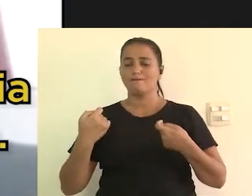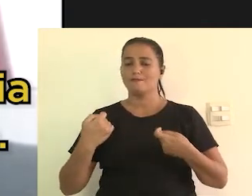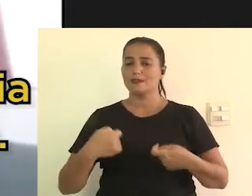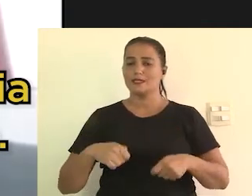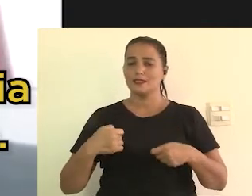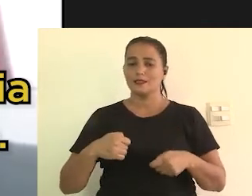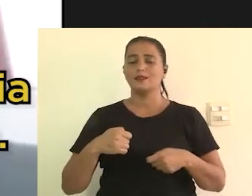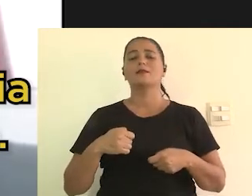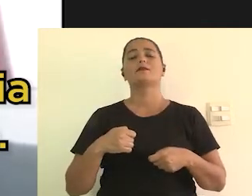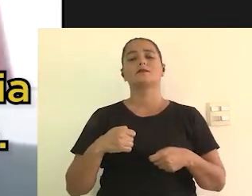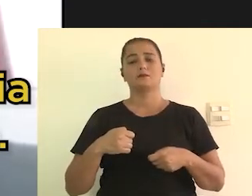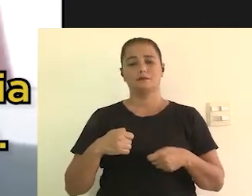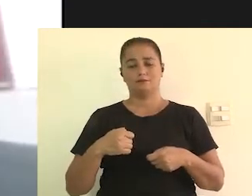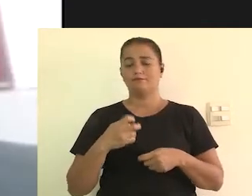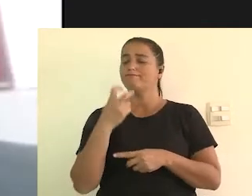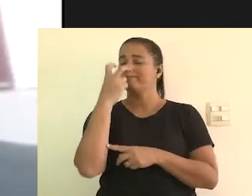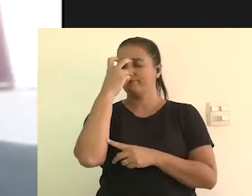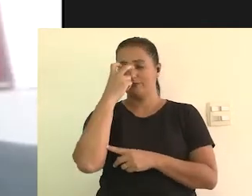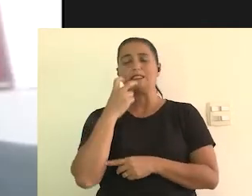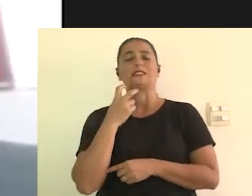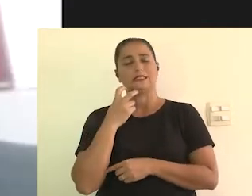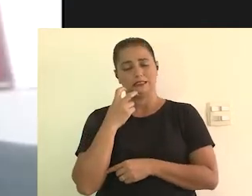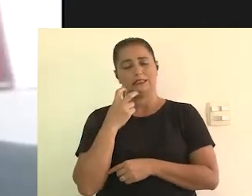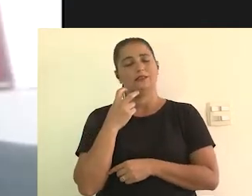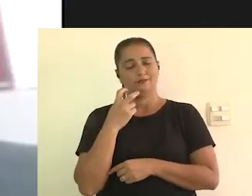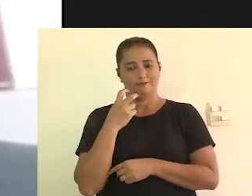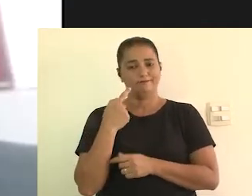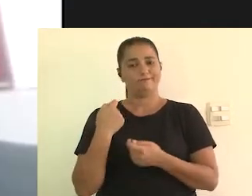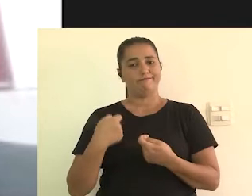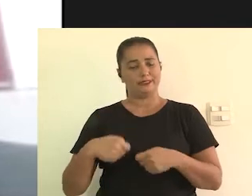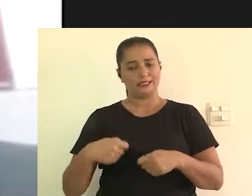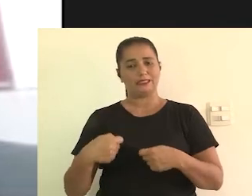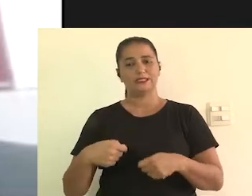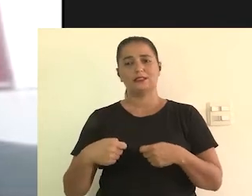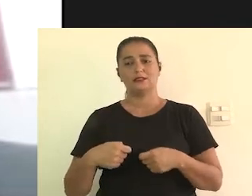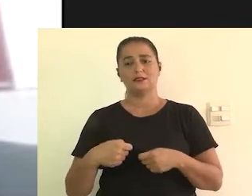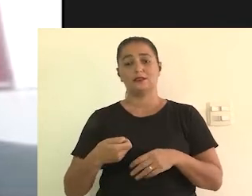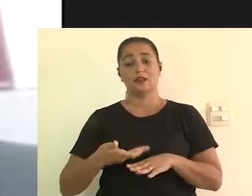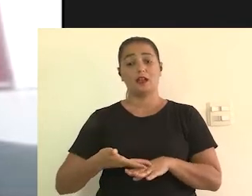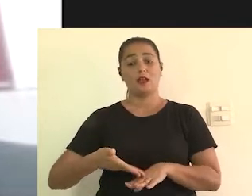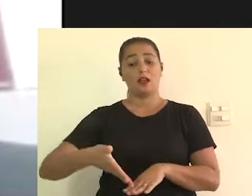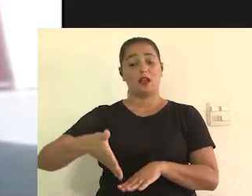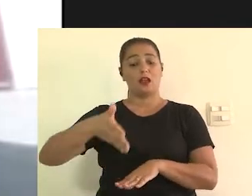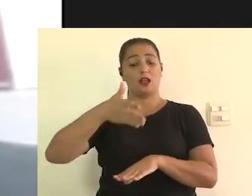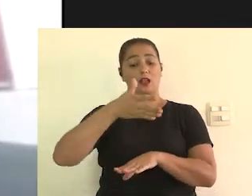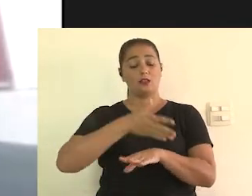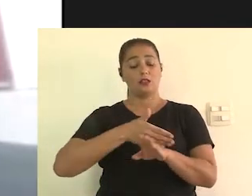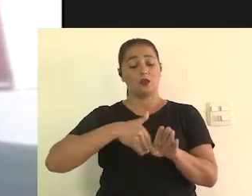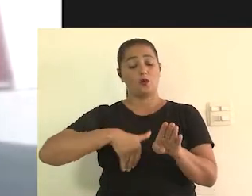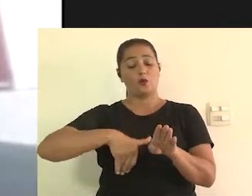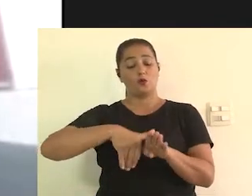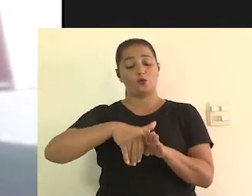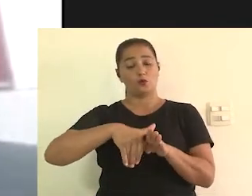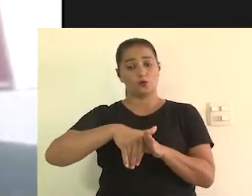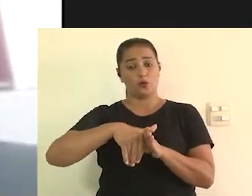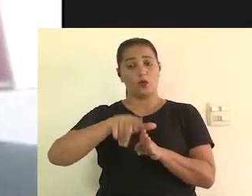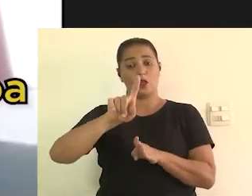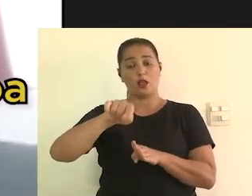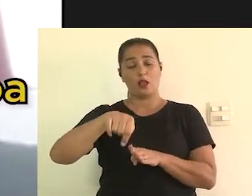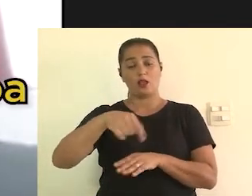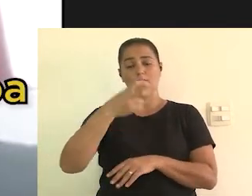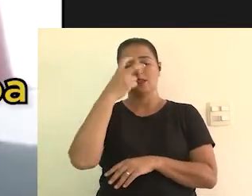em audiodescrição. Esse consultor é necessariamente uma pessoa com deficiência visual,